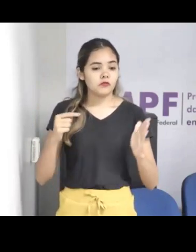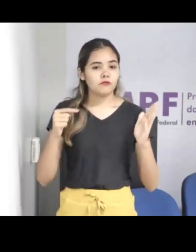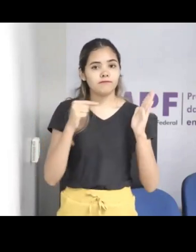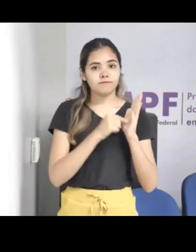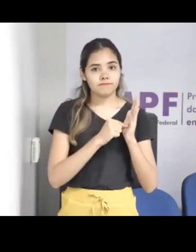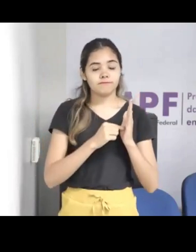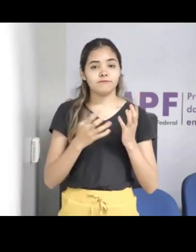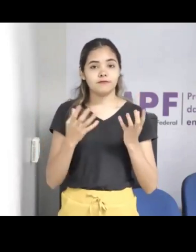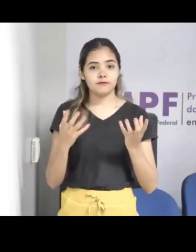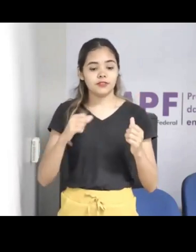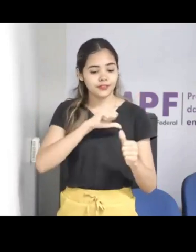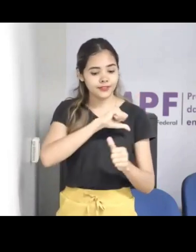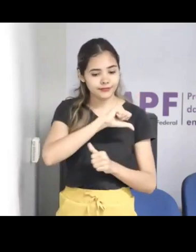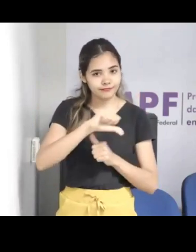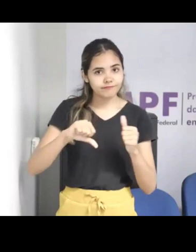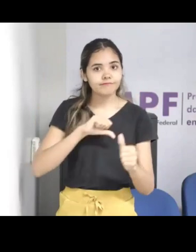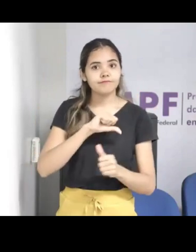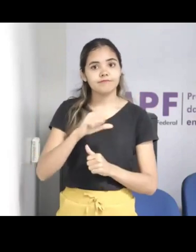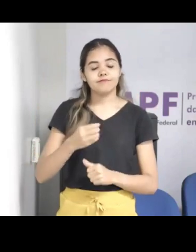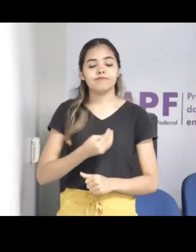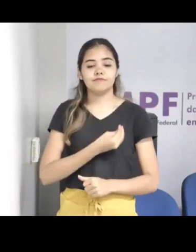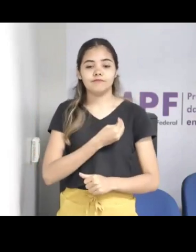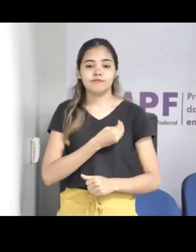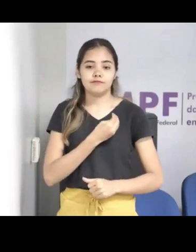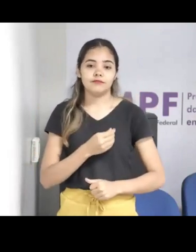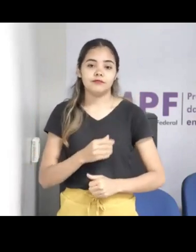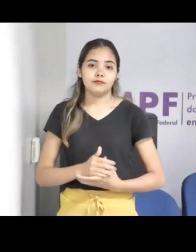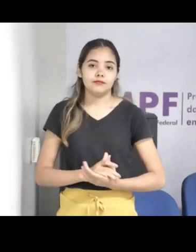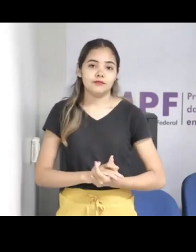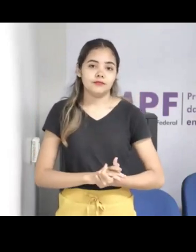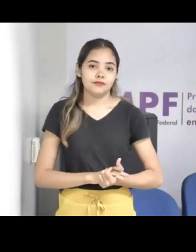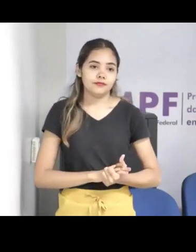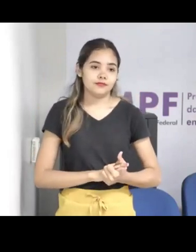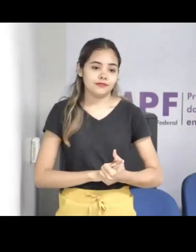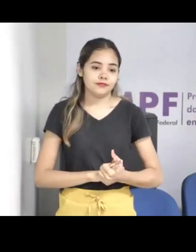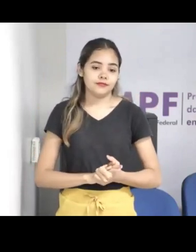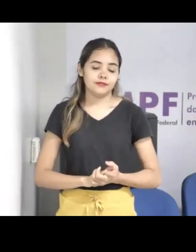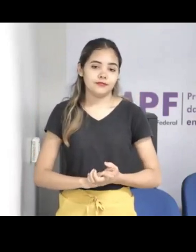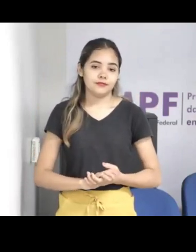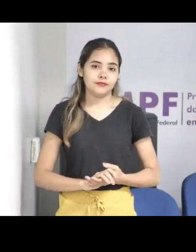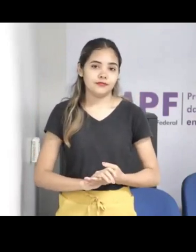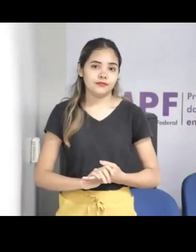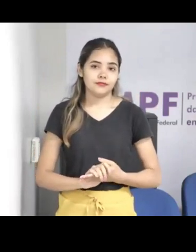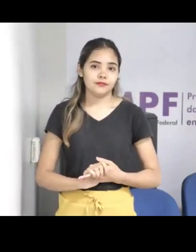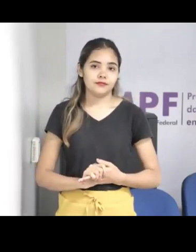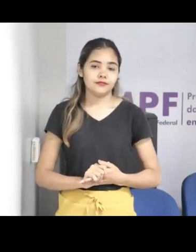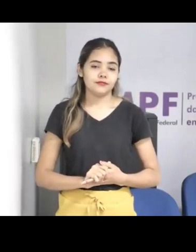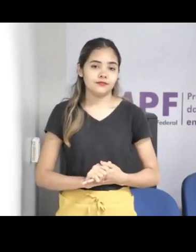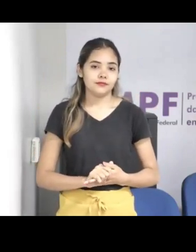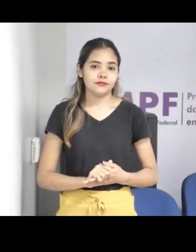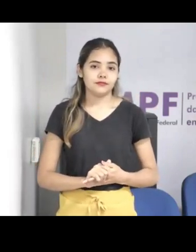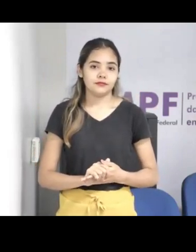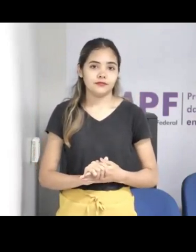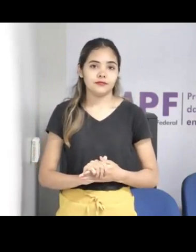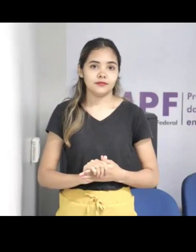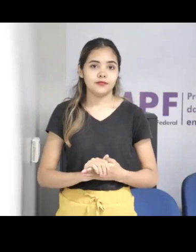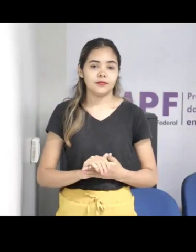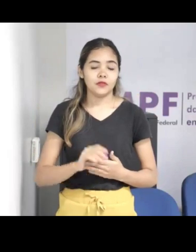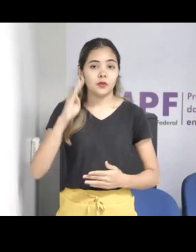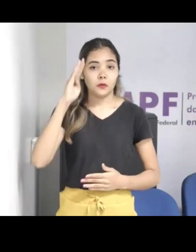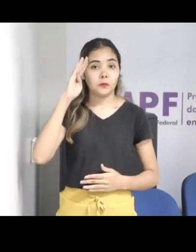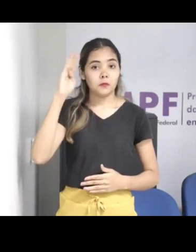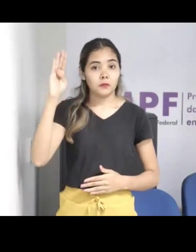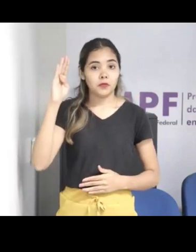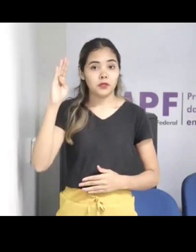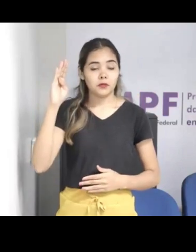uma grande missão nossa é a proteção infantil. Então, é proteger a criança da